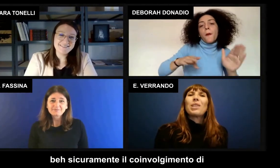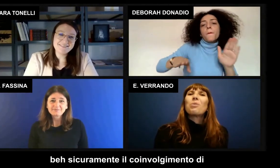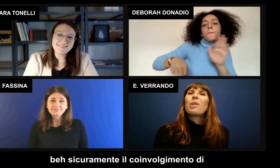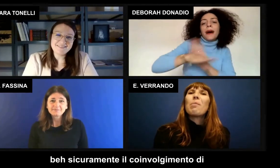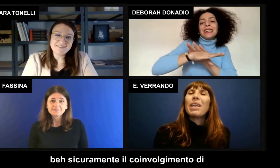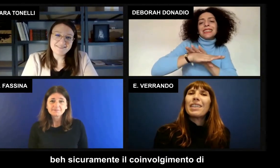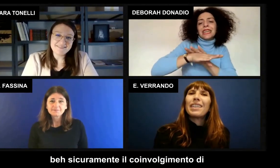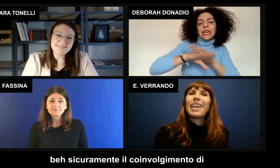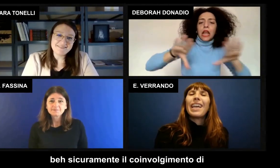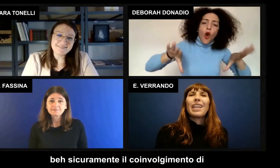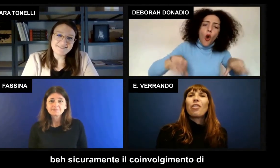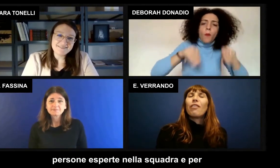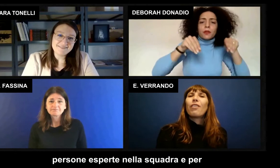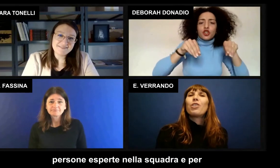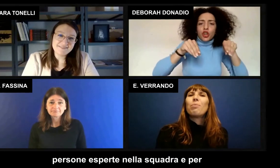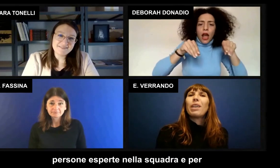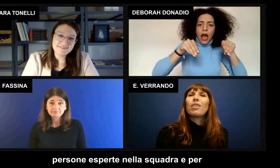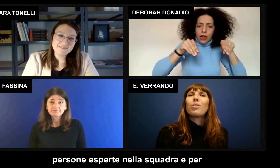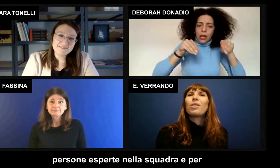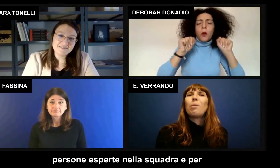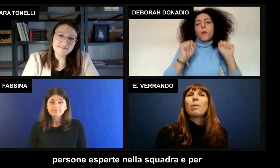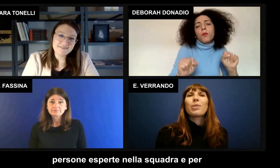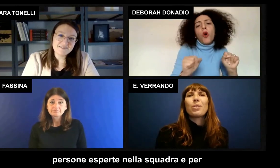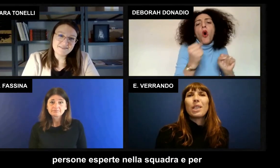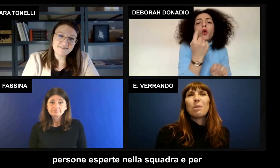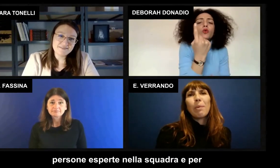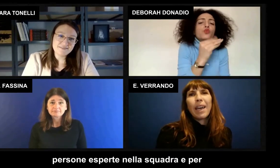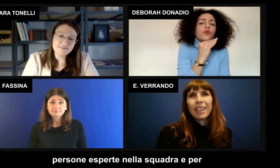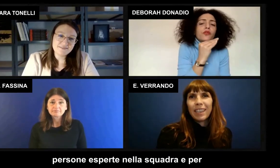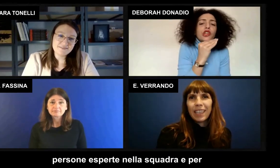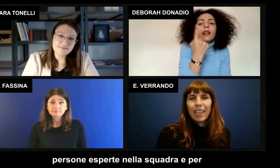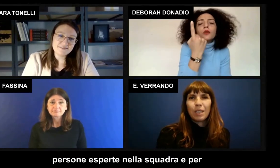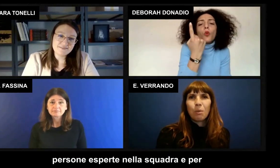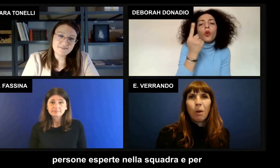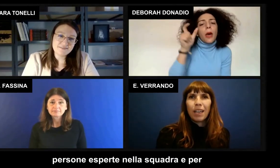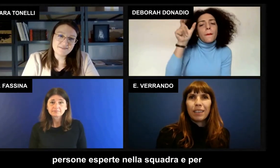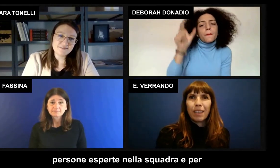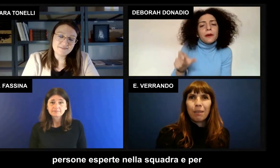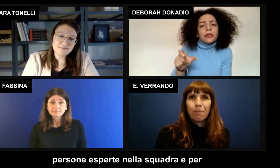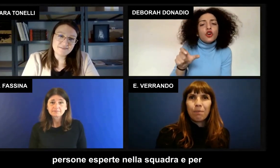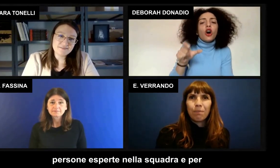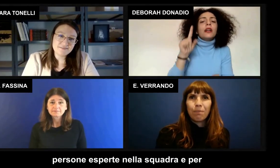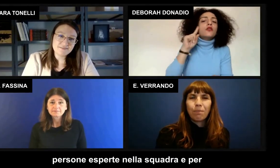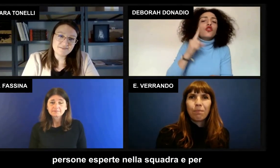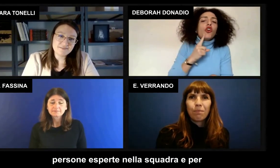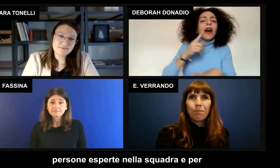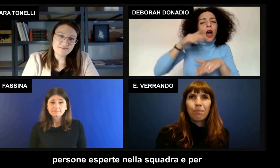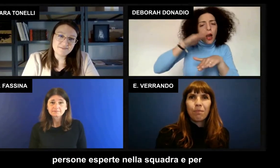sicuramente il coinvolgimento di persone esperte nella squadra